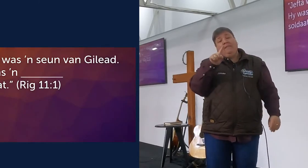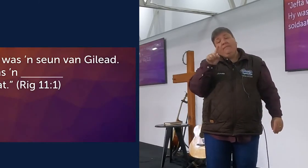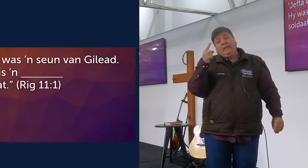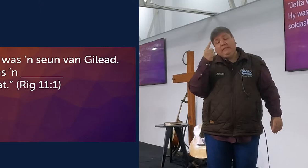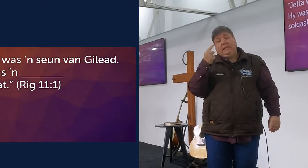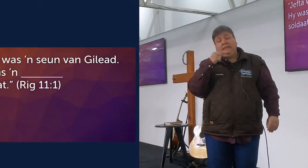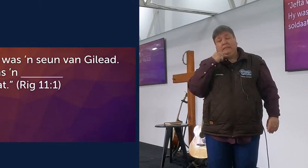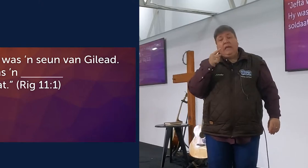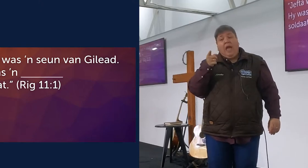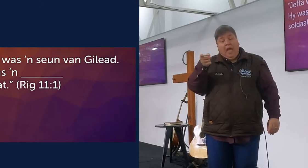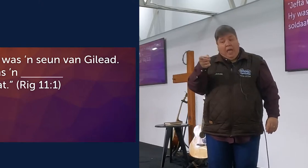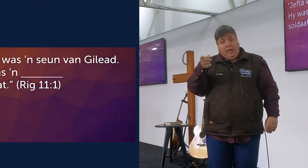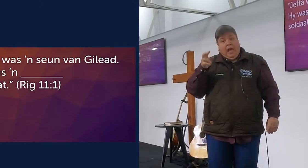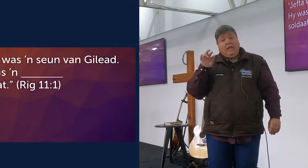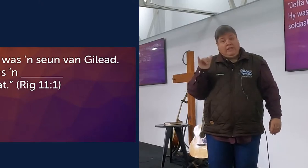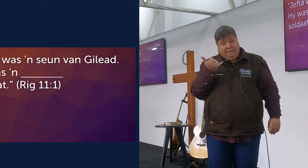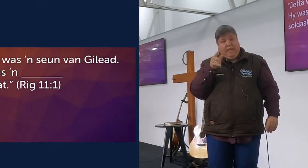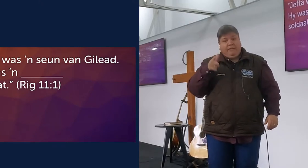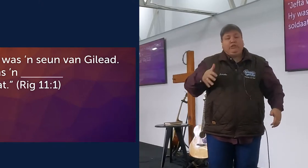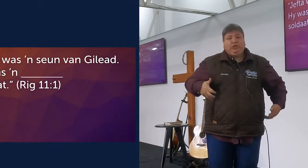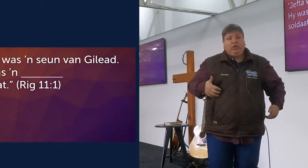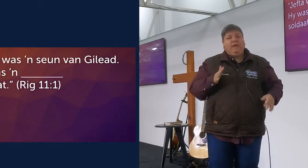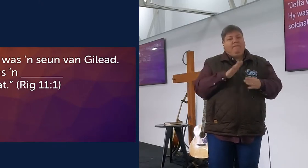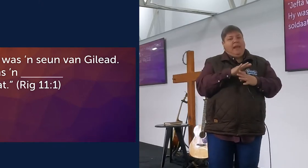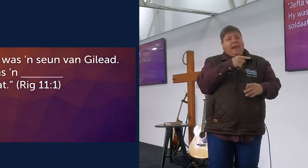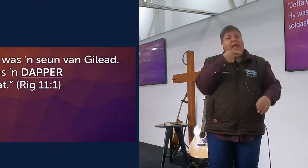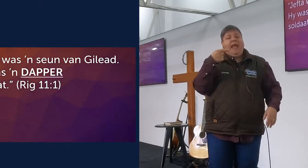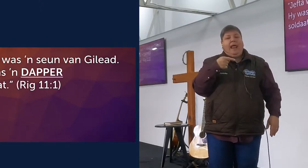een sien van Gilead, hy was een